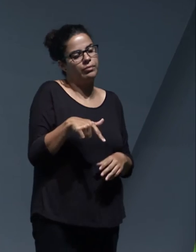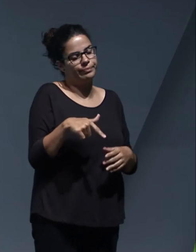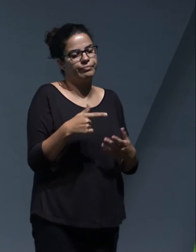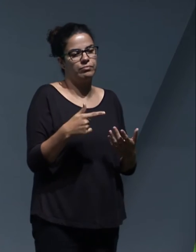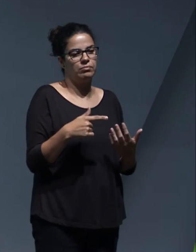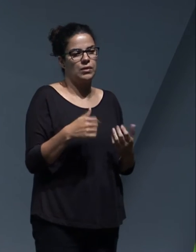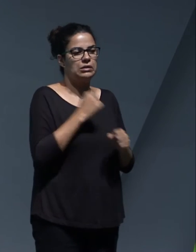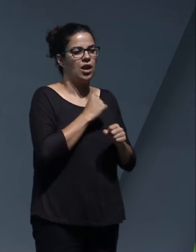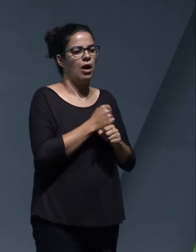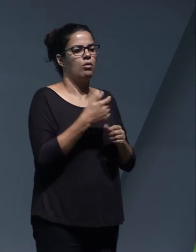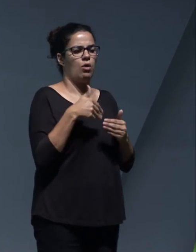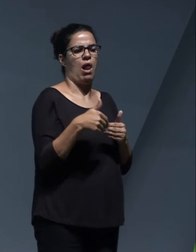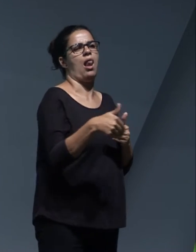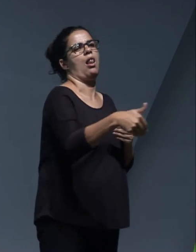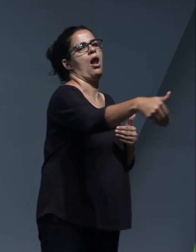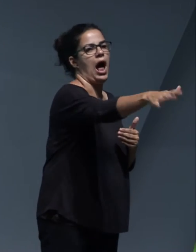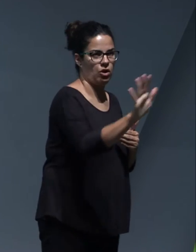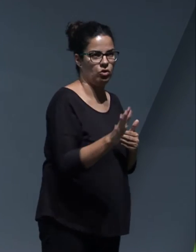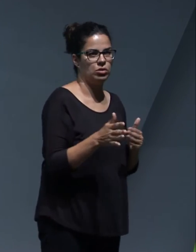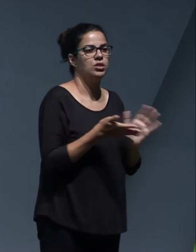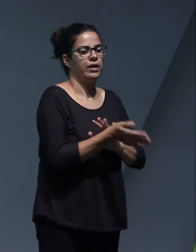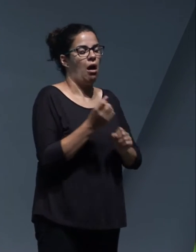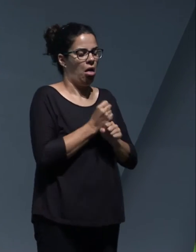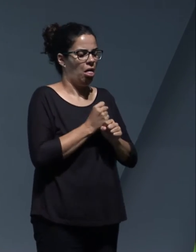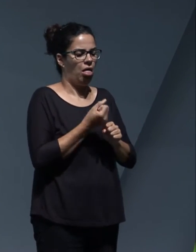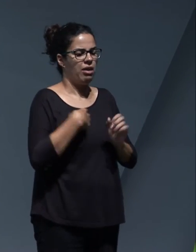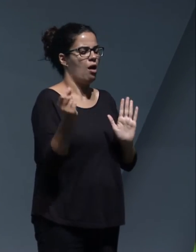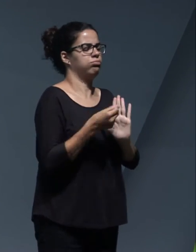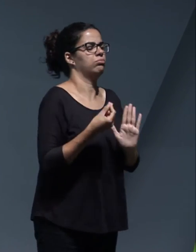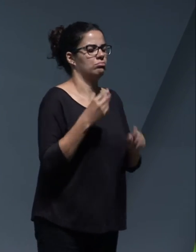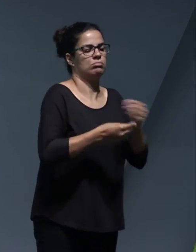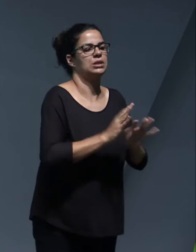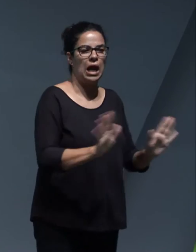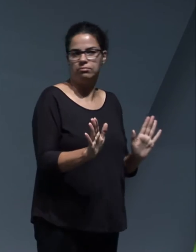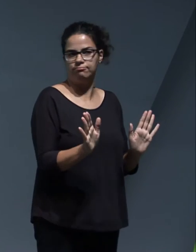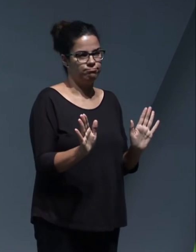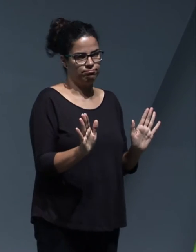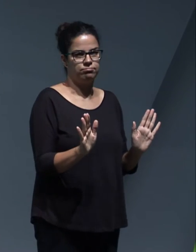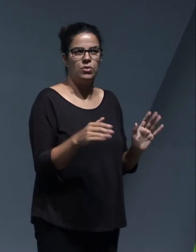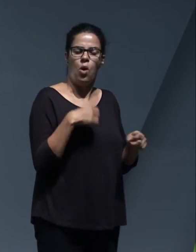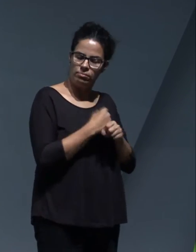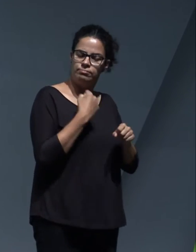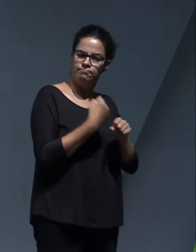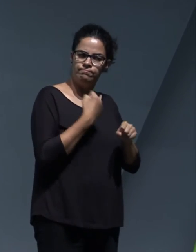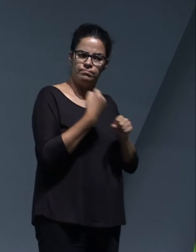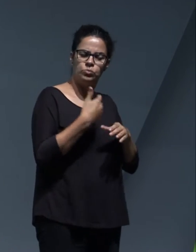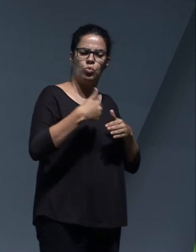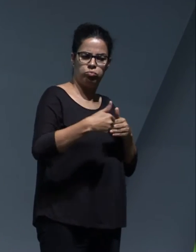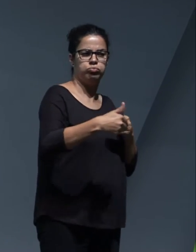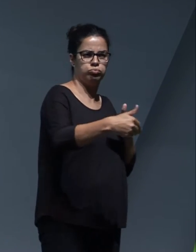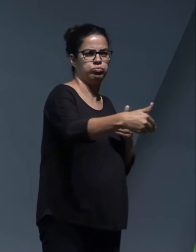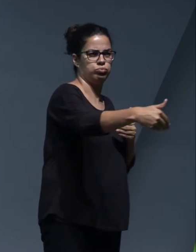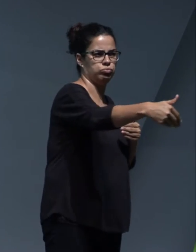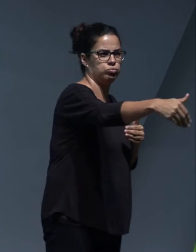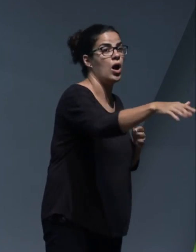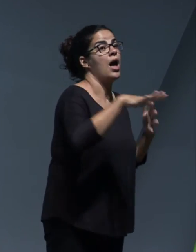una carrera, no es una carrera de corto fondo, de 100 metros, es una carrera de largo recorrido, y